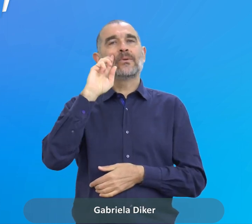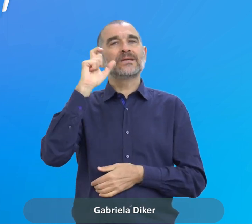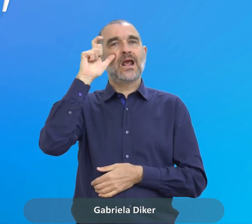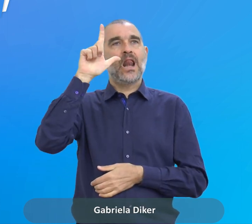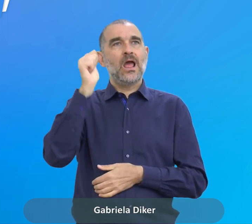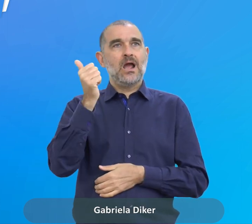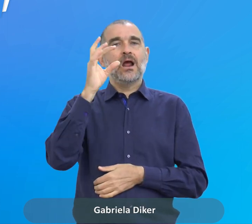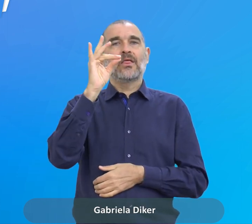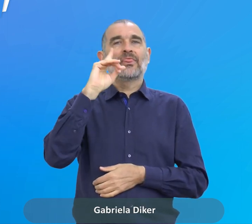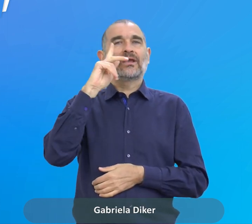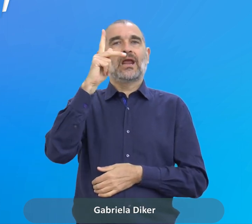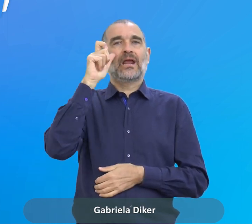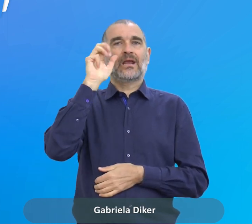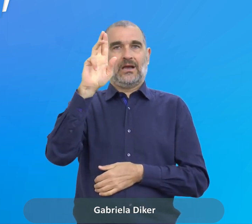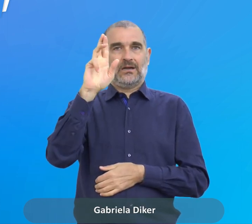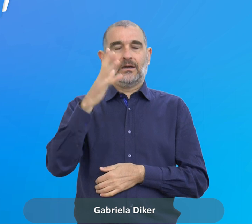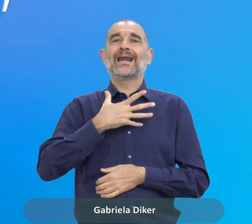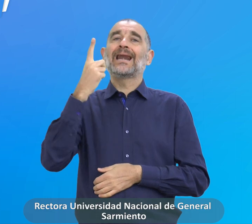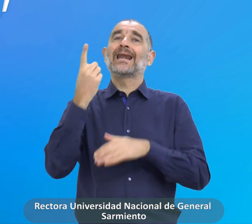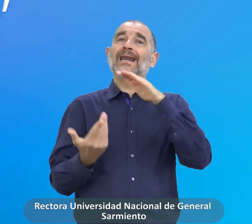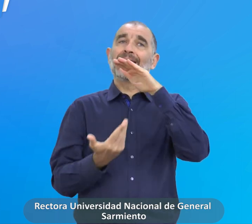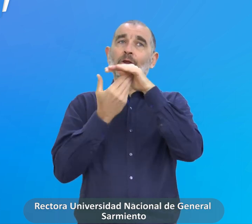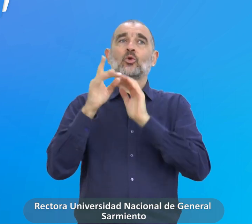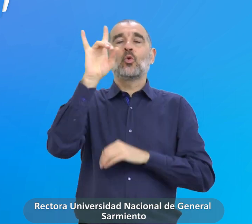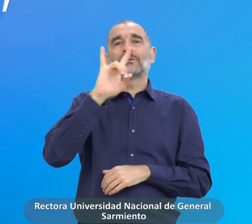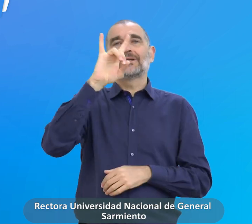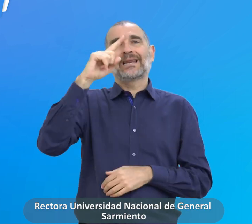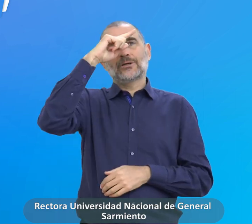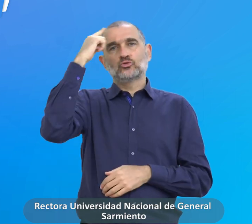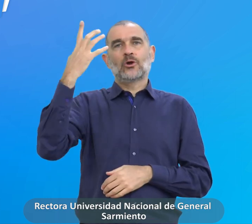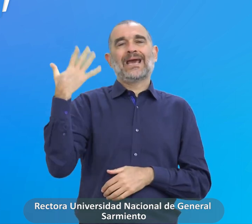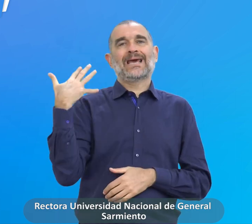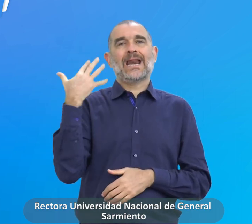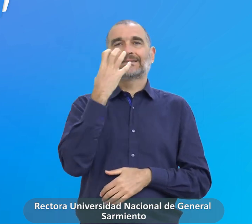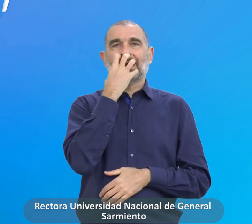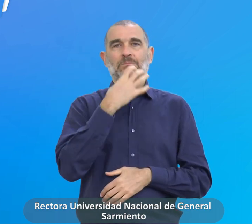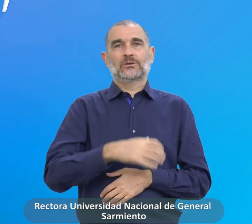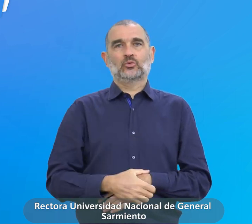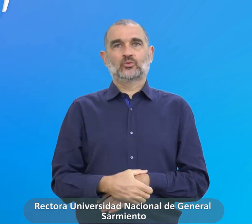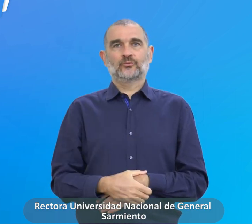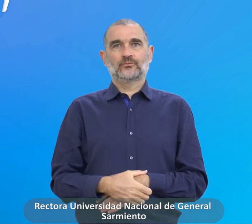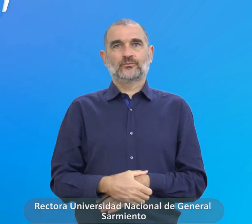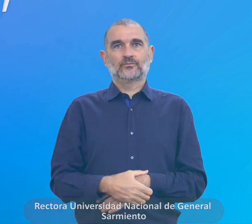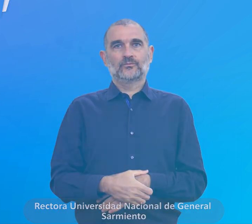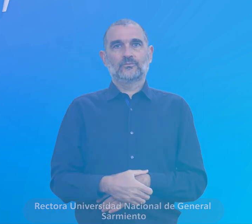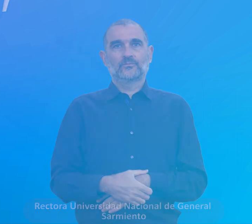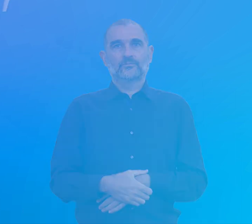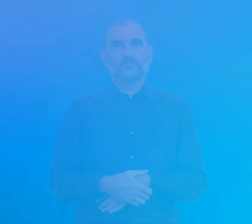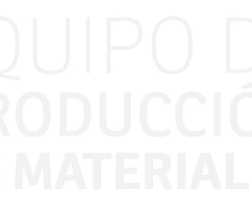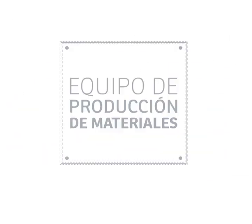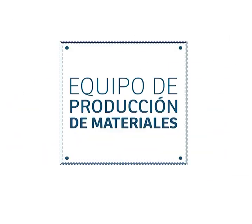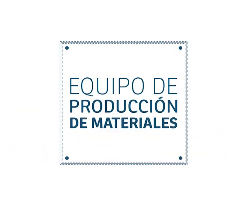Gabriela Dicker rectora de la Universidad Nacional de General Sarmiento de